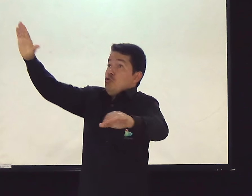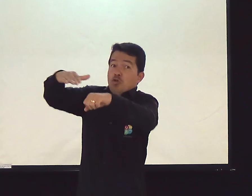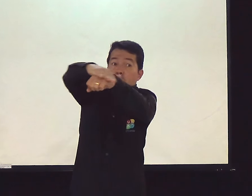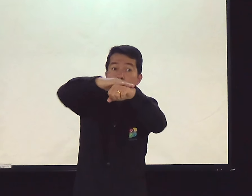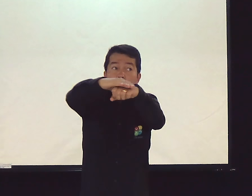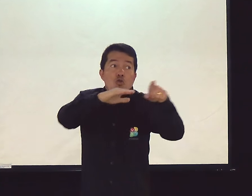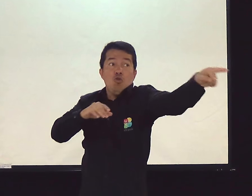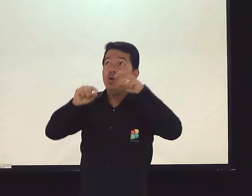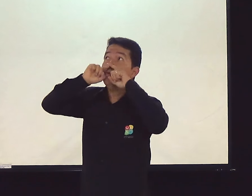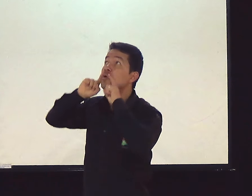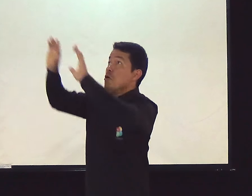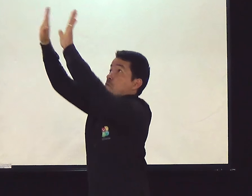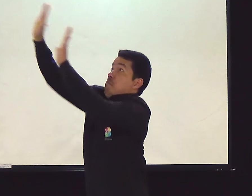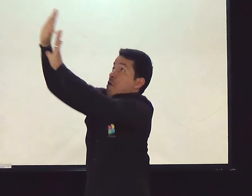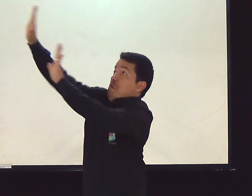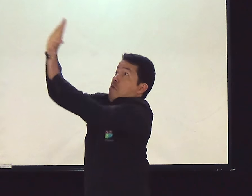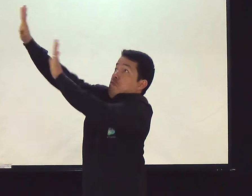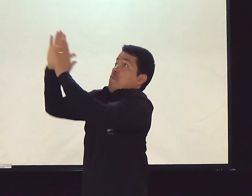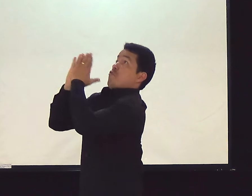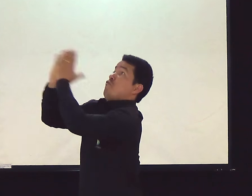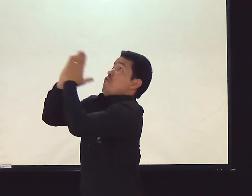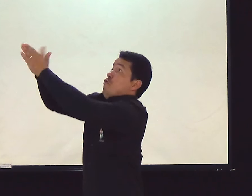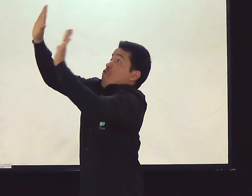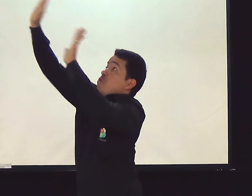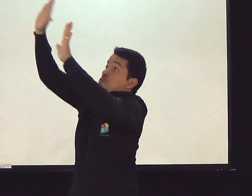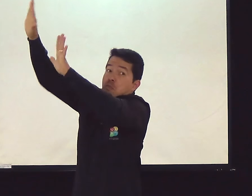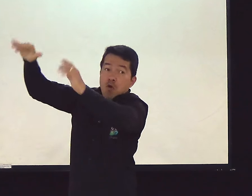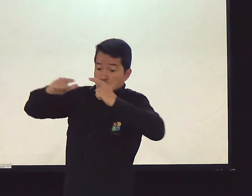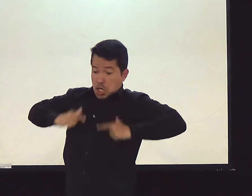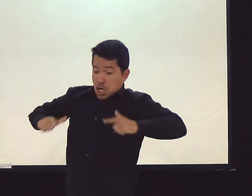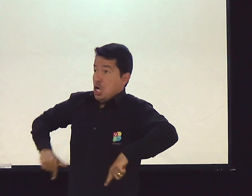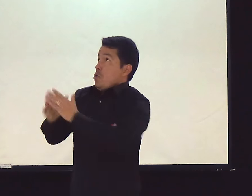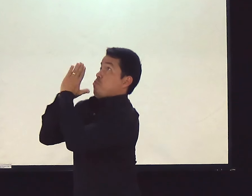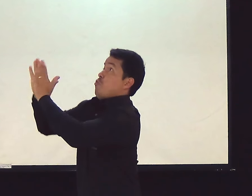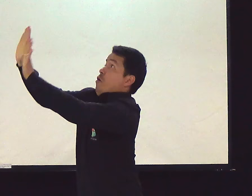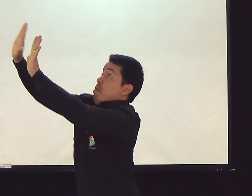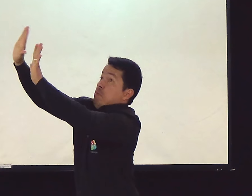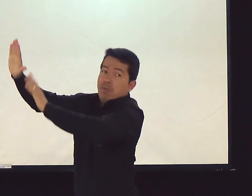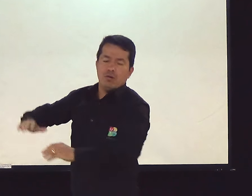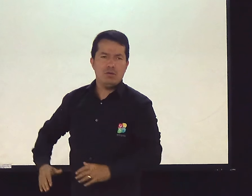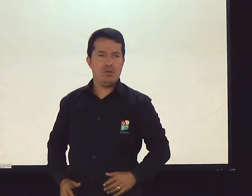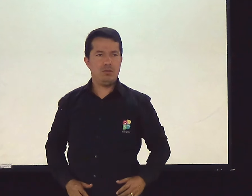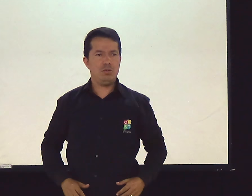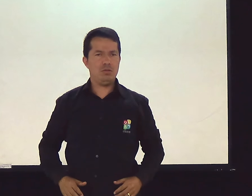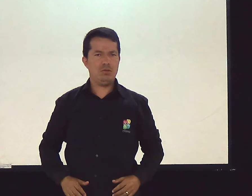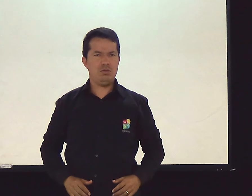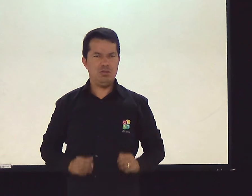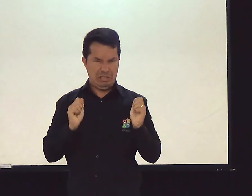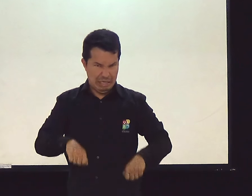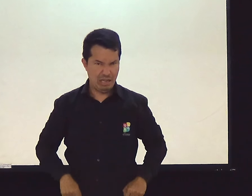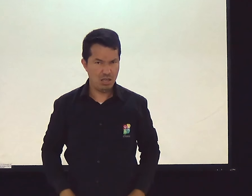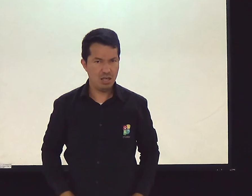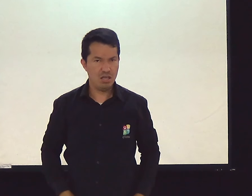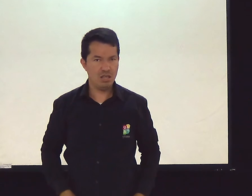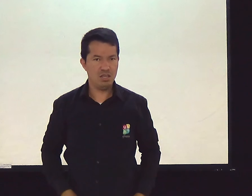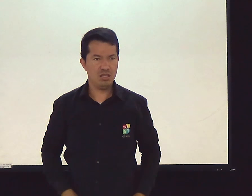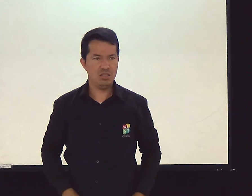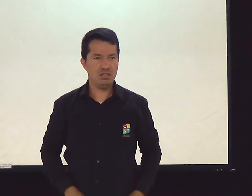tenho que ir lá na igreja. Pera, pera. Eu vou falar com o pastor. Só um pouquinho. Fica aí bem sentado. Espera um pouquinho. Pode fazer isso?